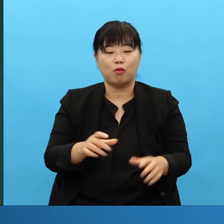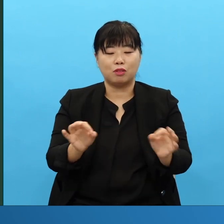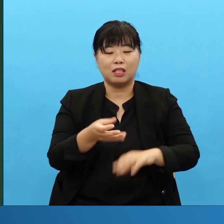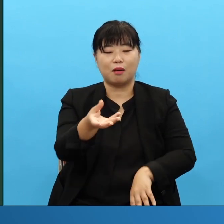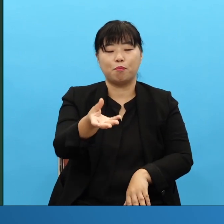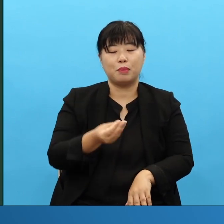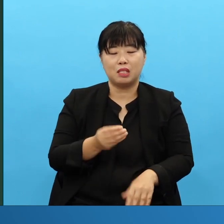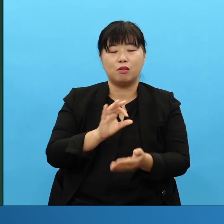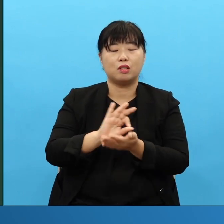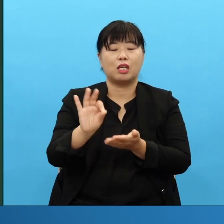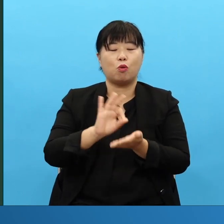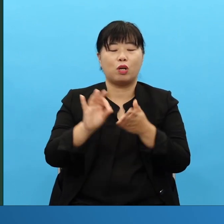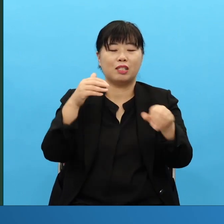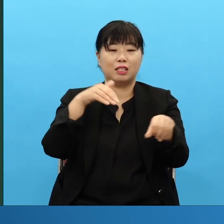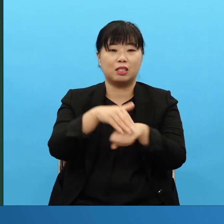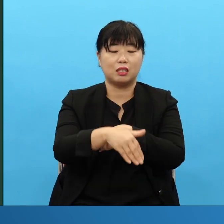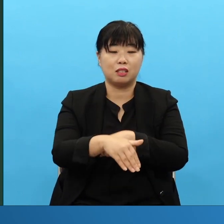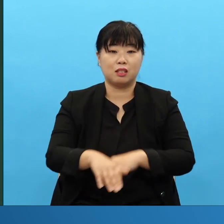아니 뭐 교회당이 왜 필요하냐